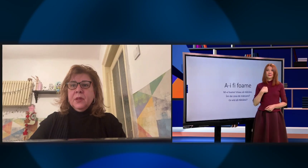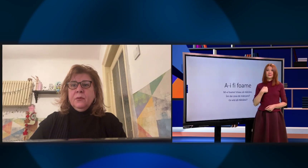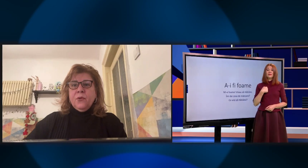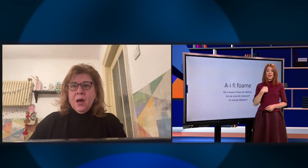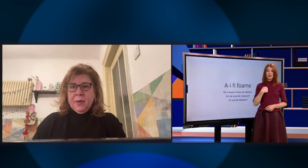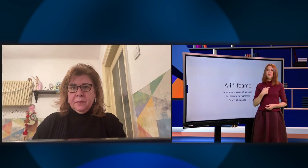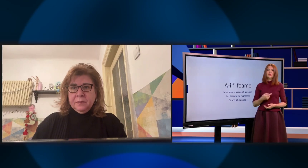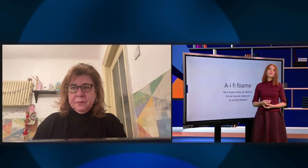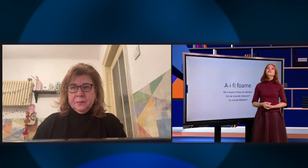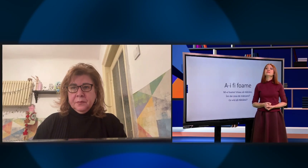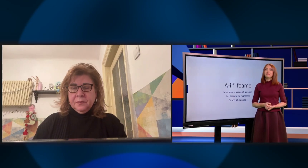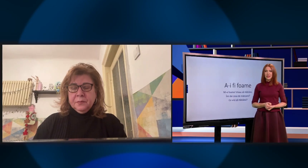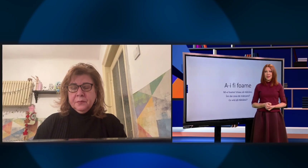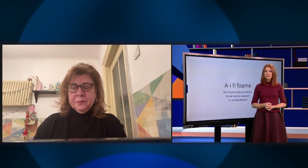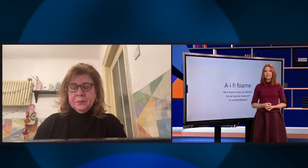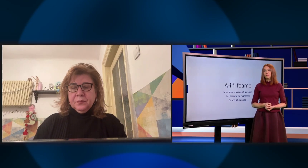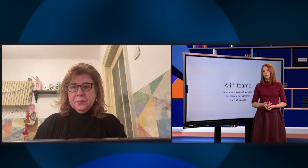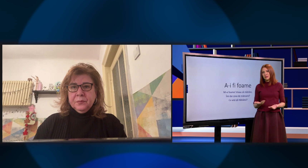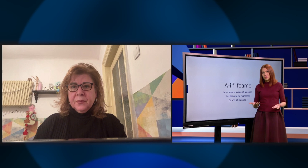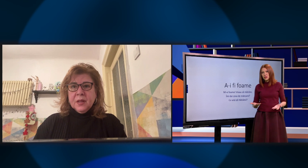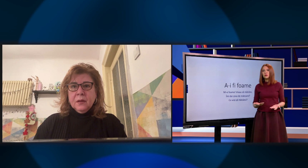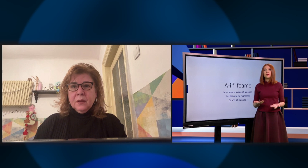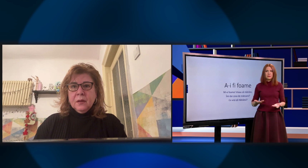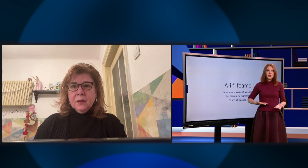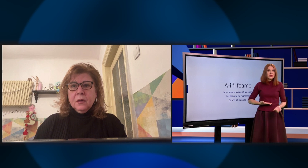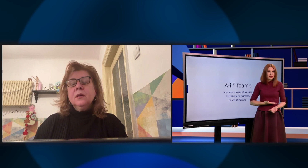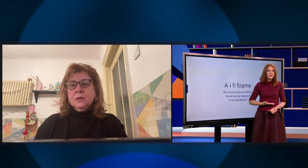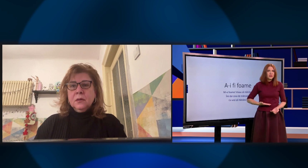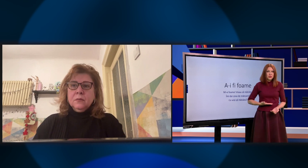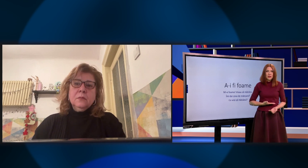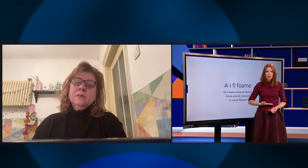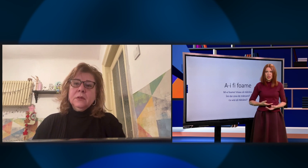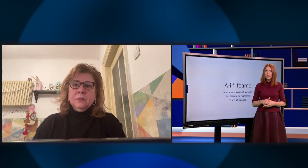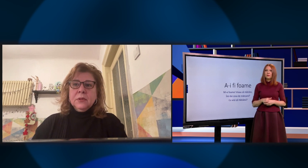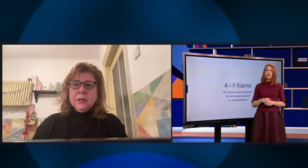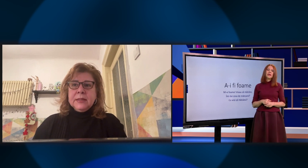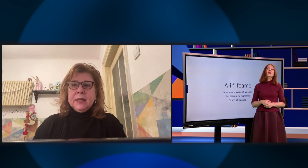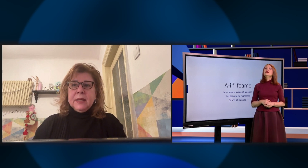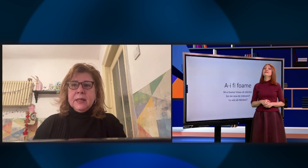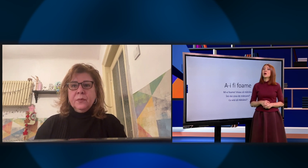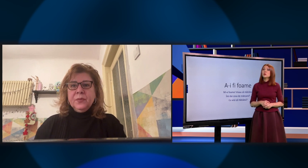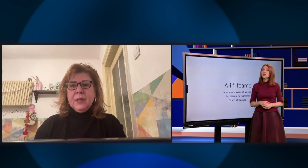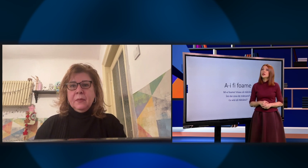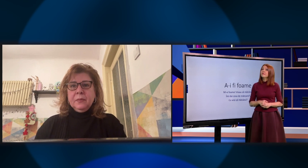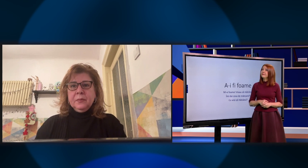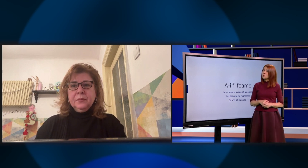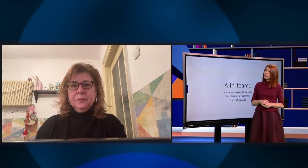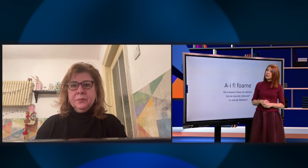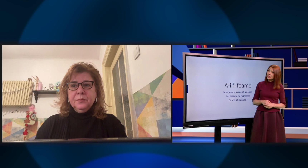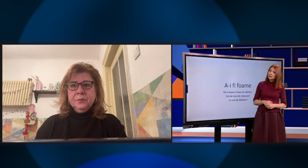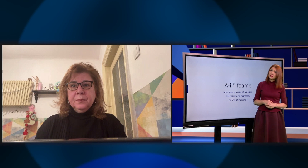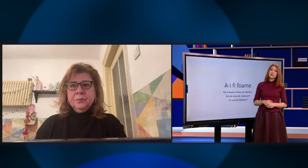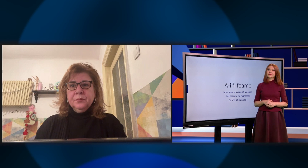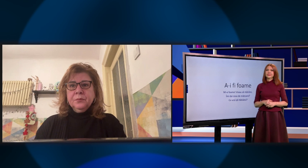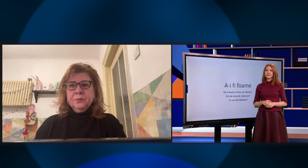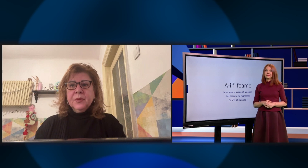Mie foame. Bine. Nu văd gestul, dar îmi imaginez că faci așa, bine. Vreau să